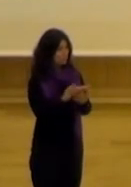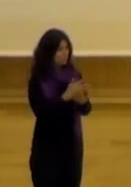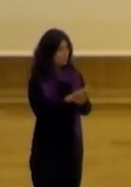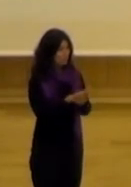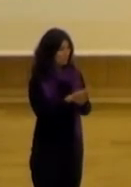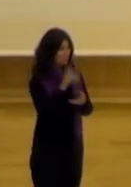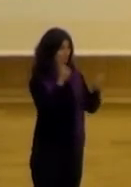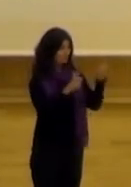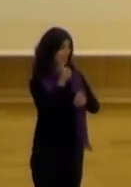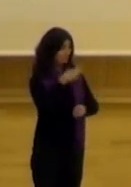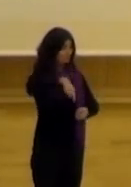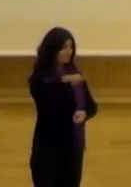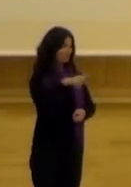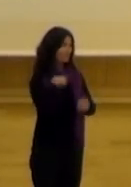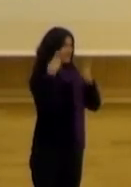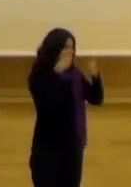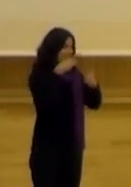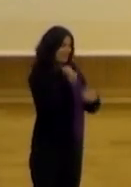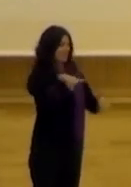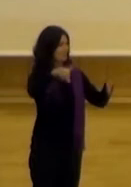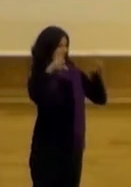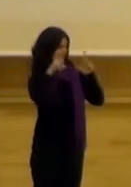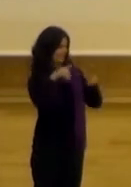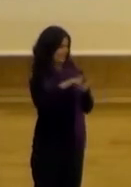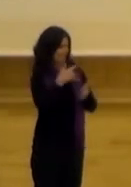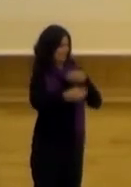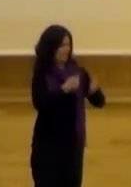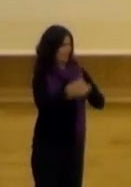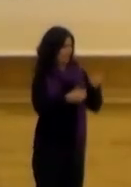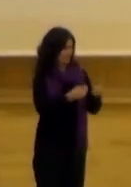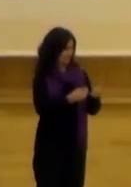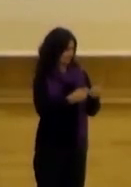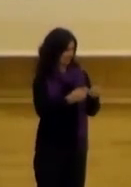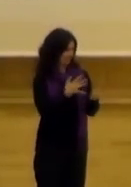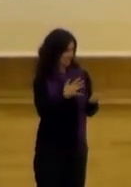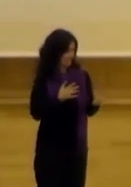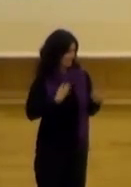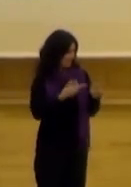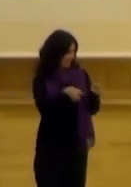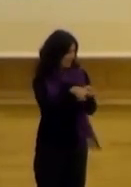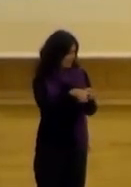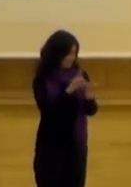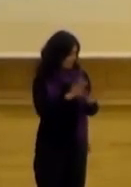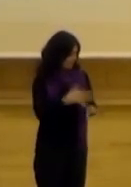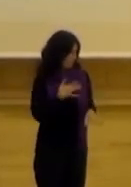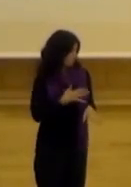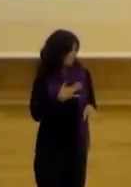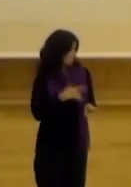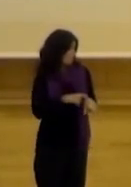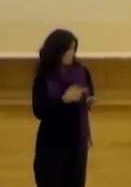parte de los que estáis aquí pues seáis protagonistas de un proceso similar estos días, con nuestras propias características,